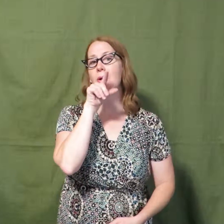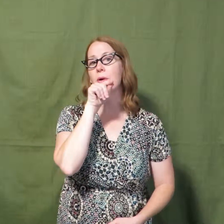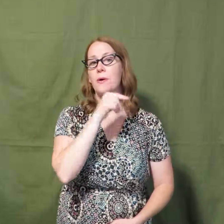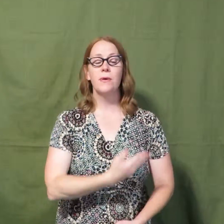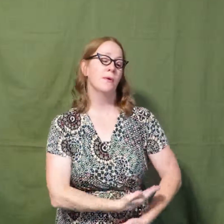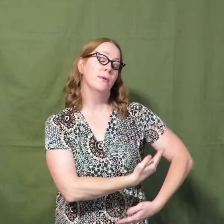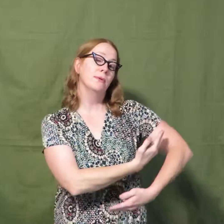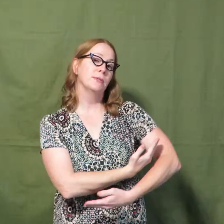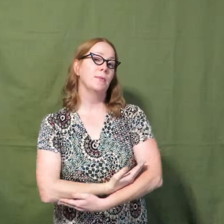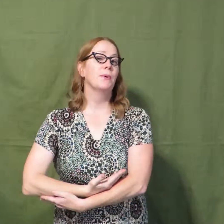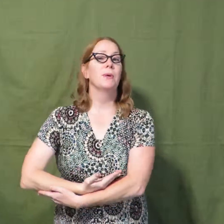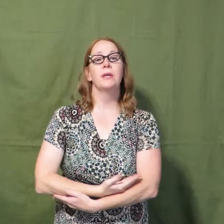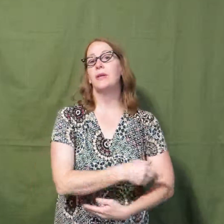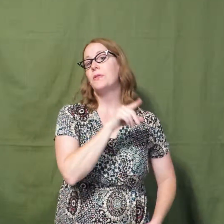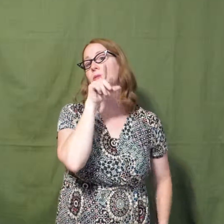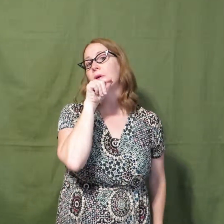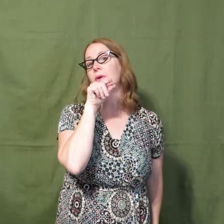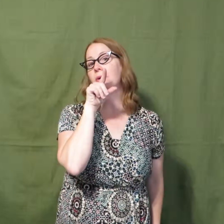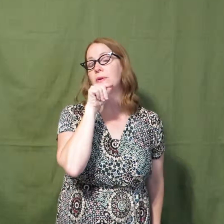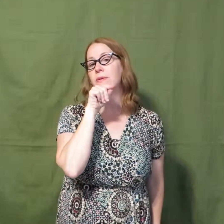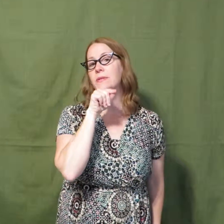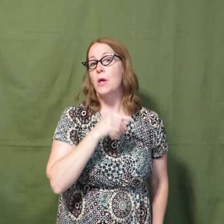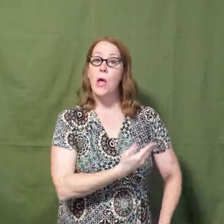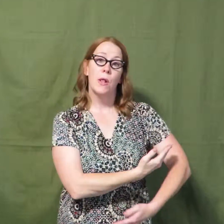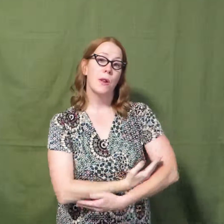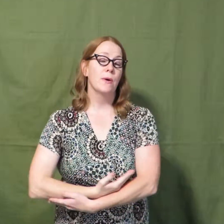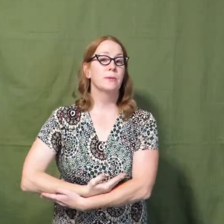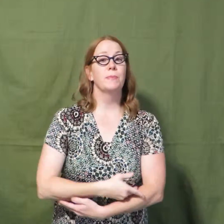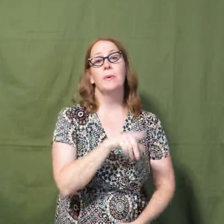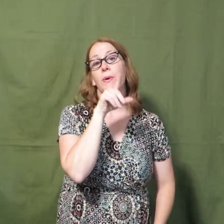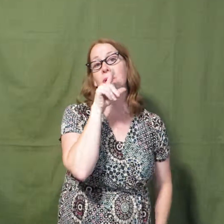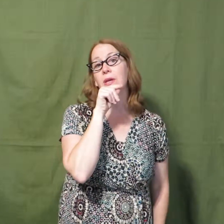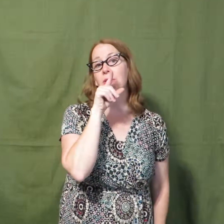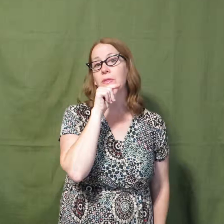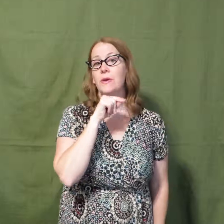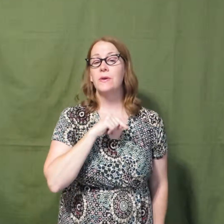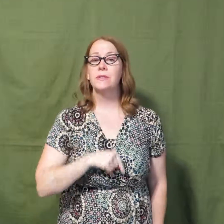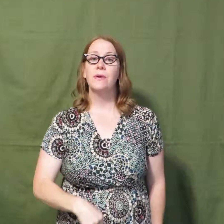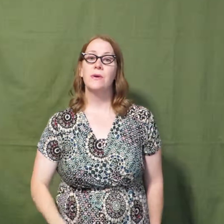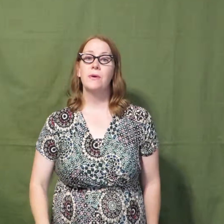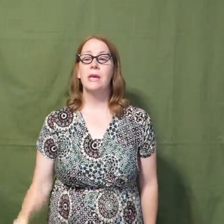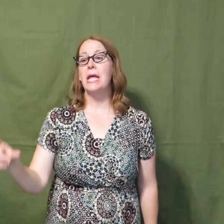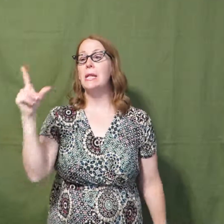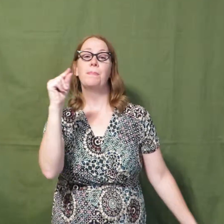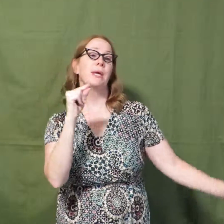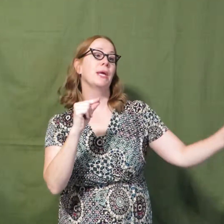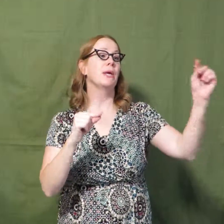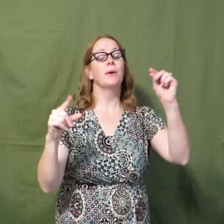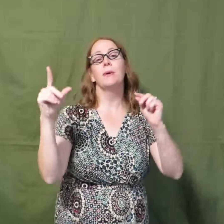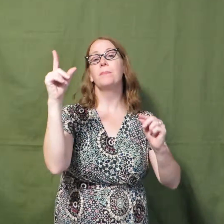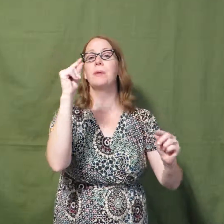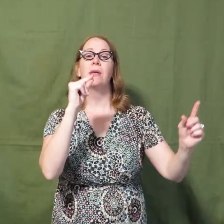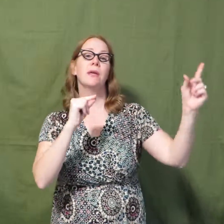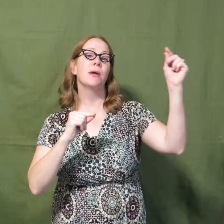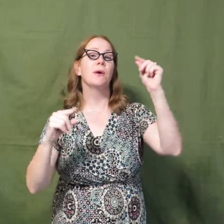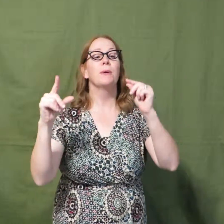Los bollitos, los bollitos, los el Pío, Pío,